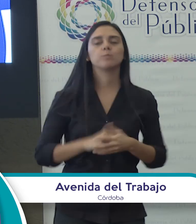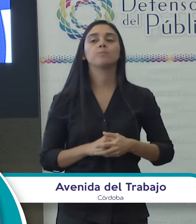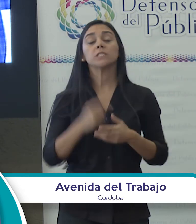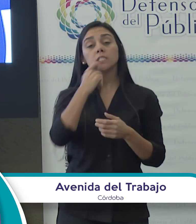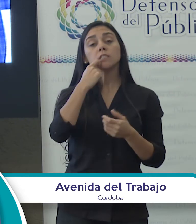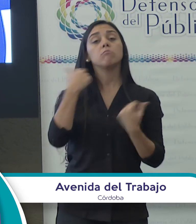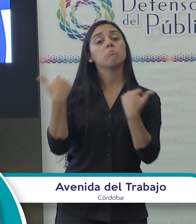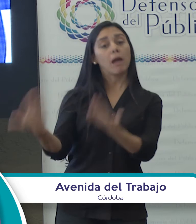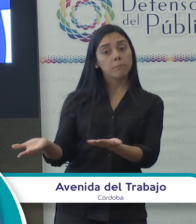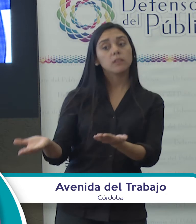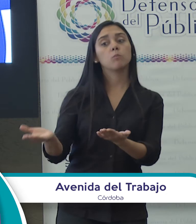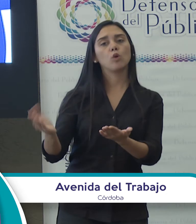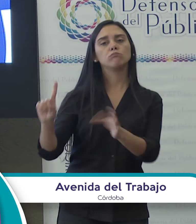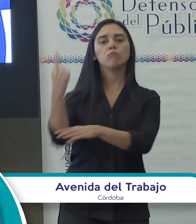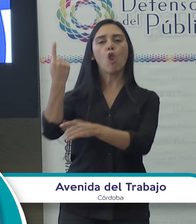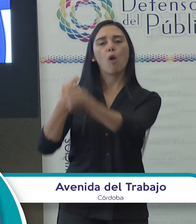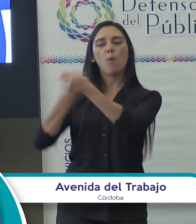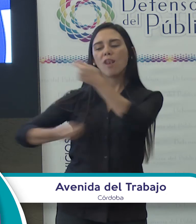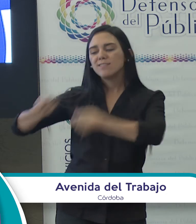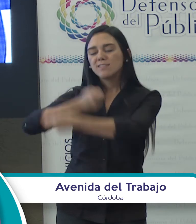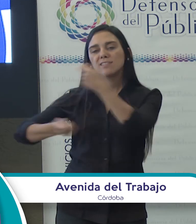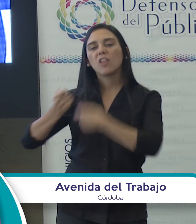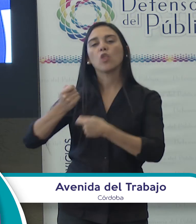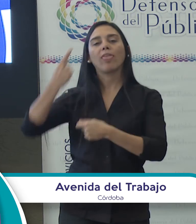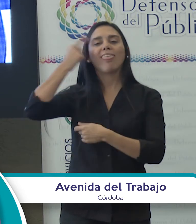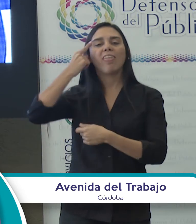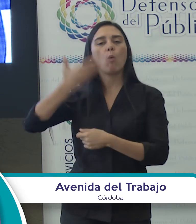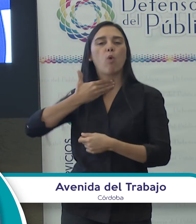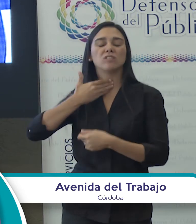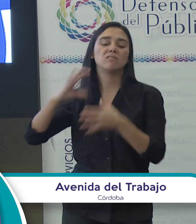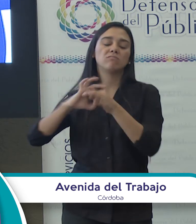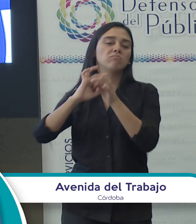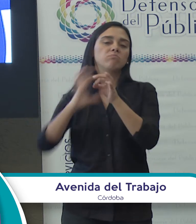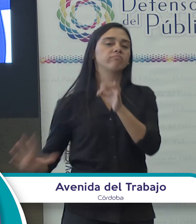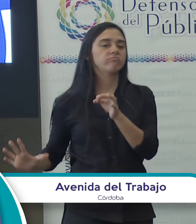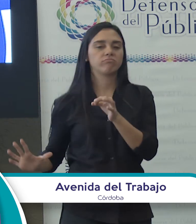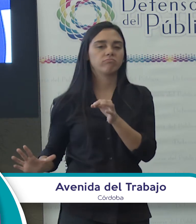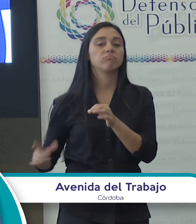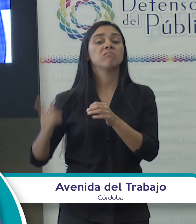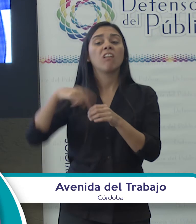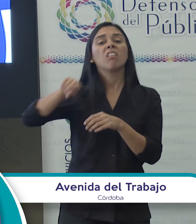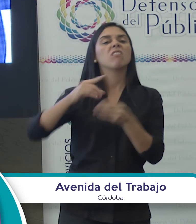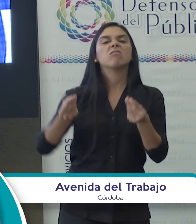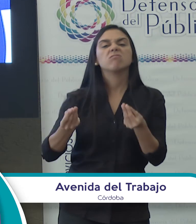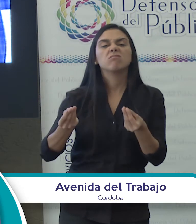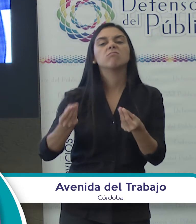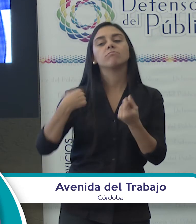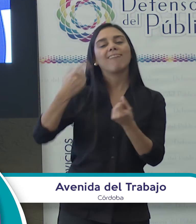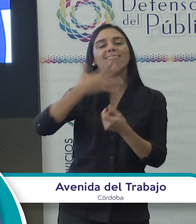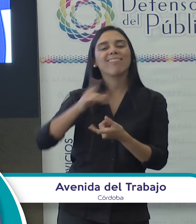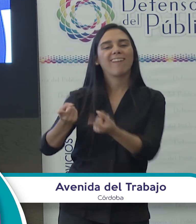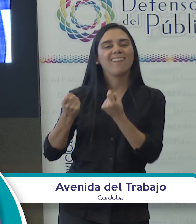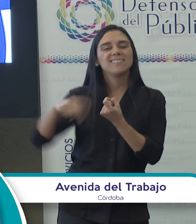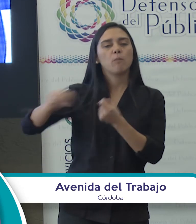monopolizando las ideas y las voces, nos ascribimos tranquilamente a las etiquetas que el poder entiende como necesarias para seguir